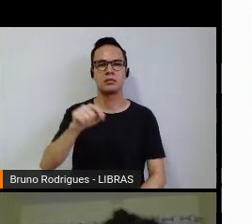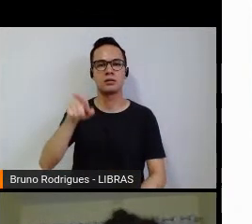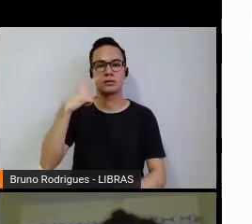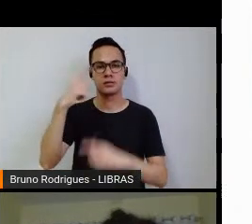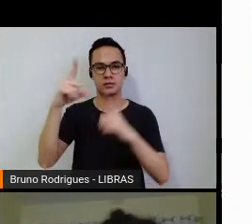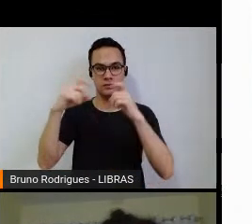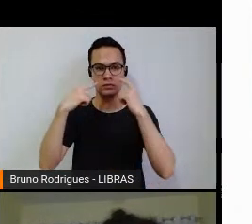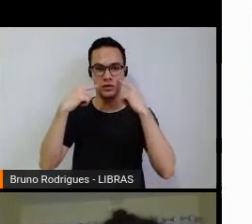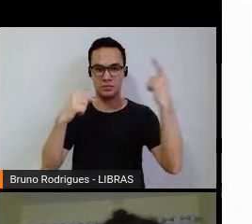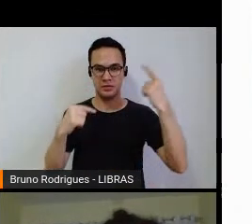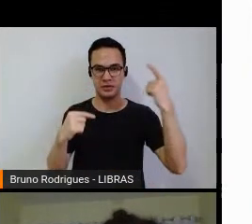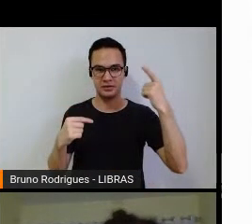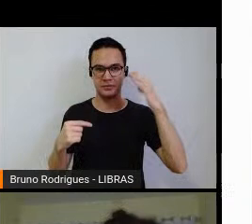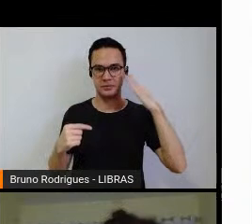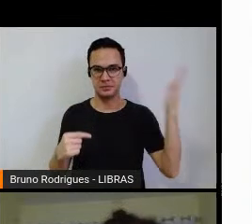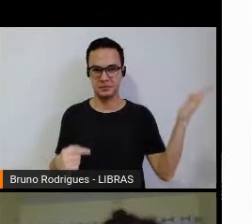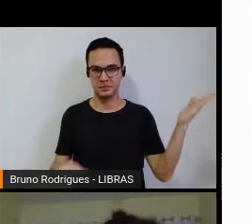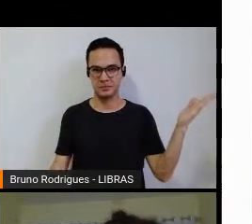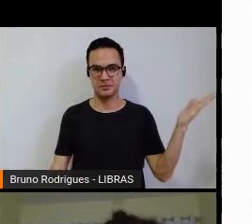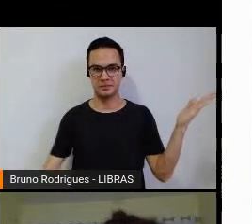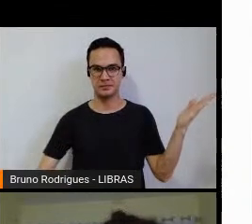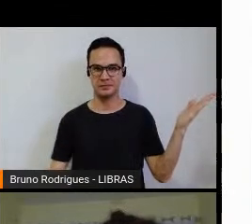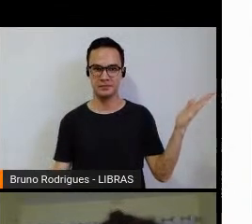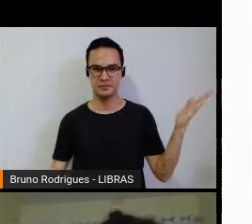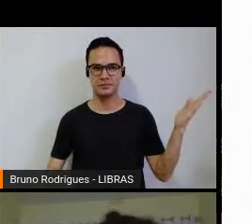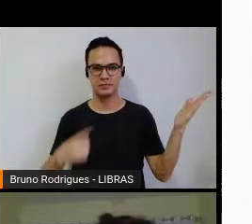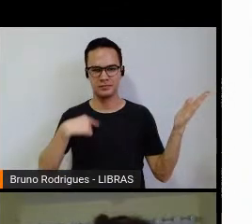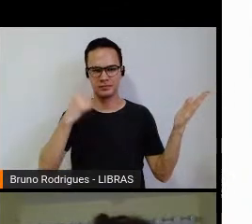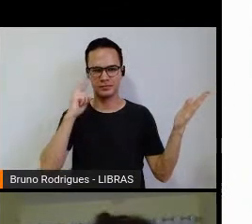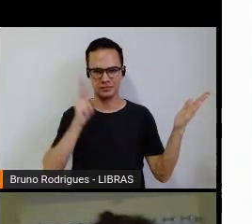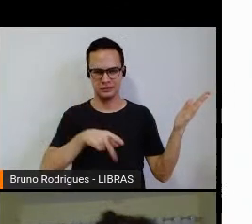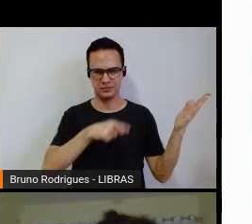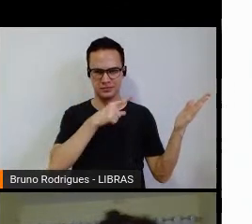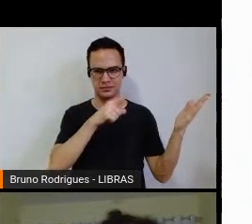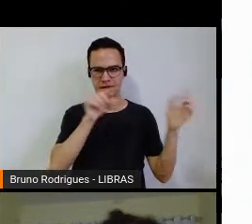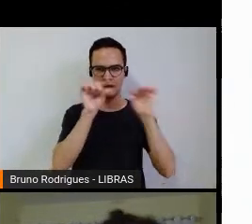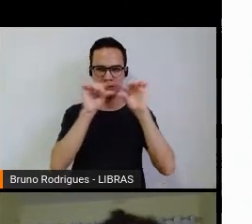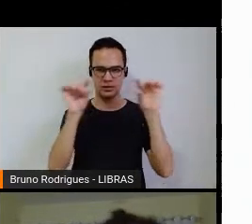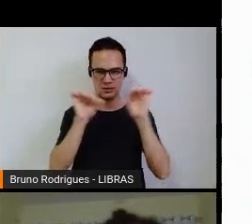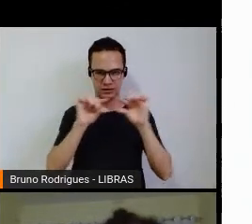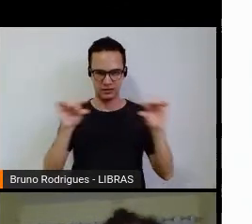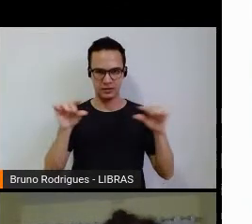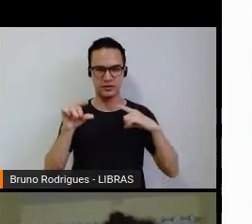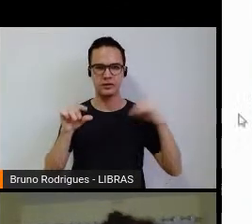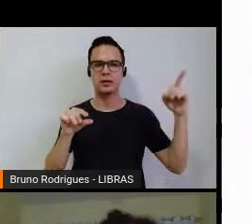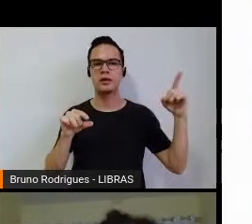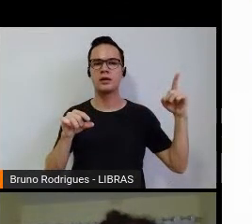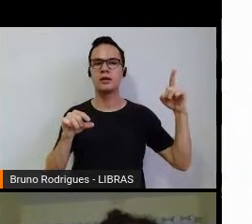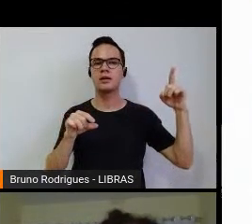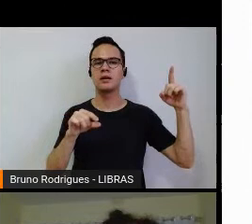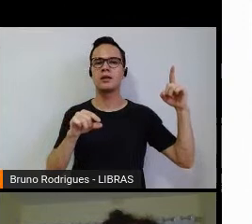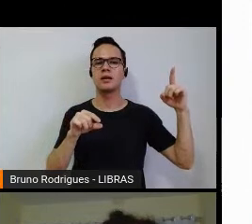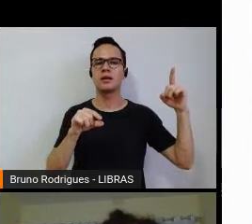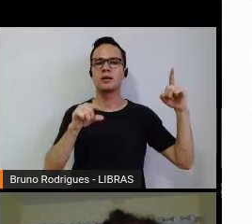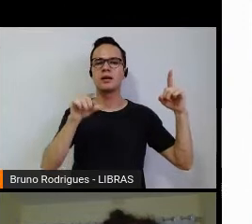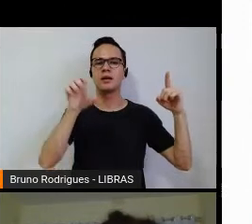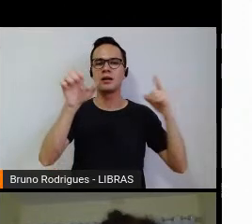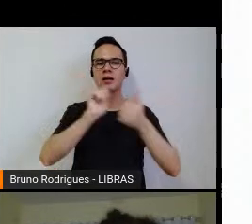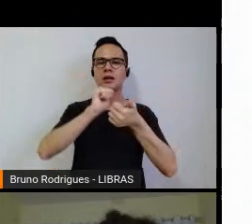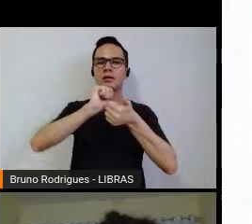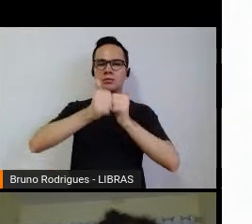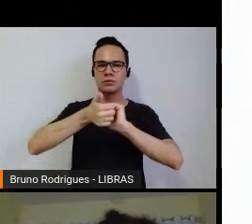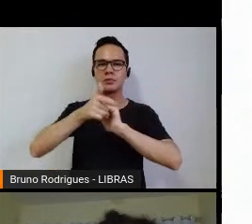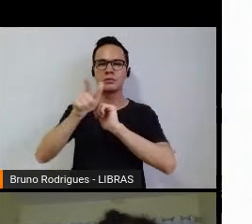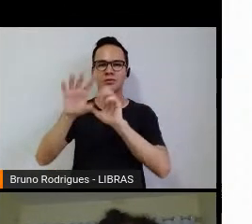aqui, a primeira foto da esquerda, eu não sei se dá para vocês lerem, mas aqui já é o Esporte Clube Bahia, o Bahia nessa